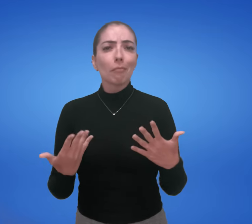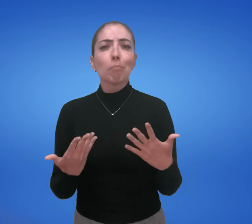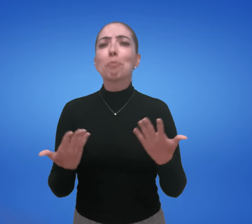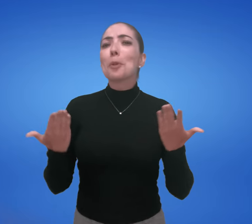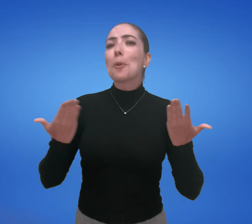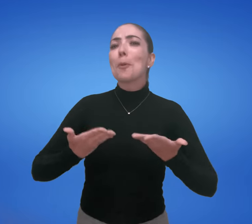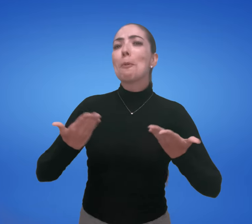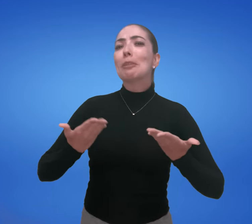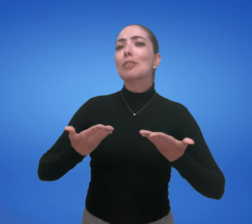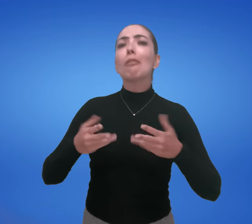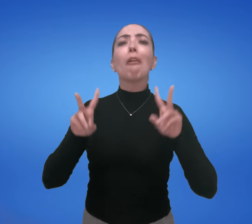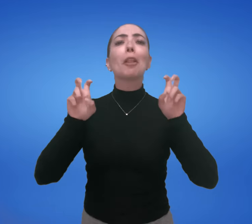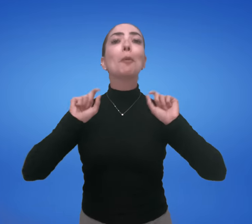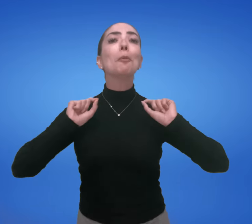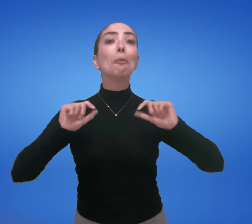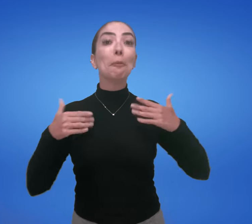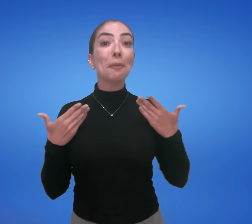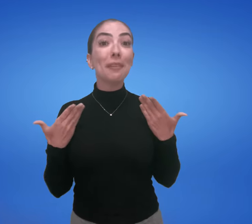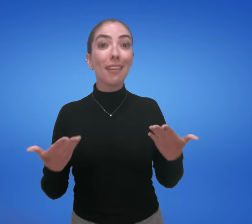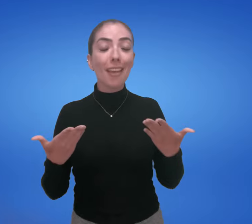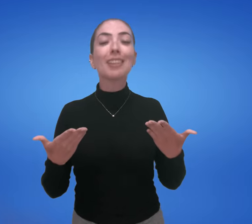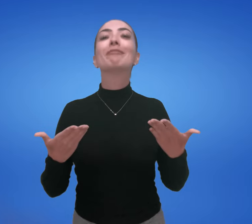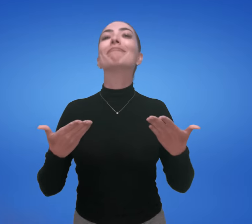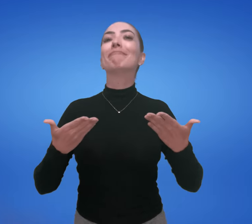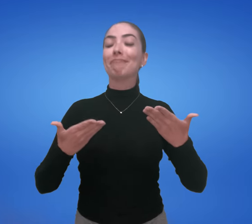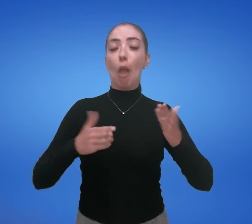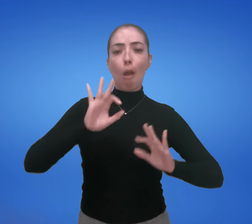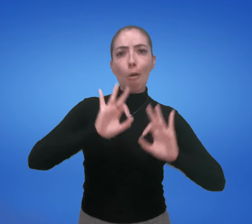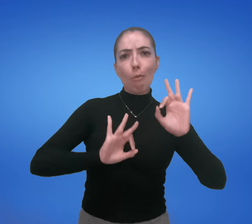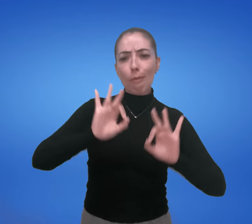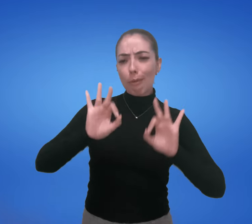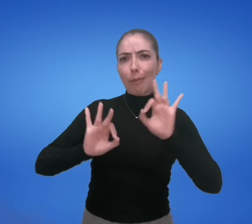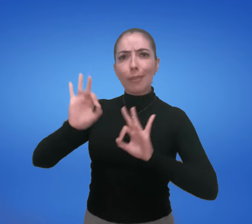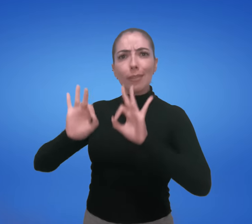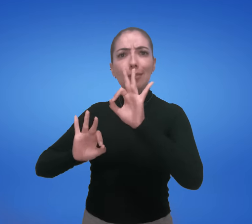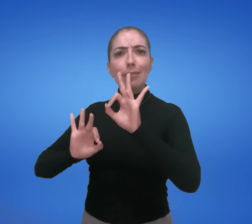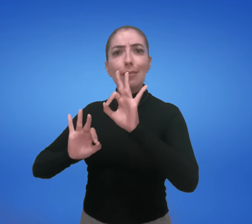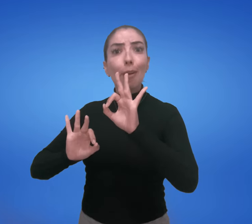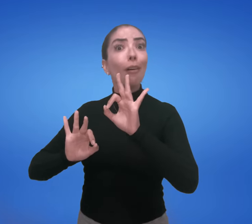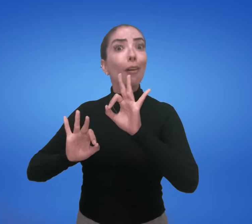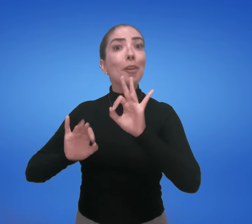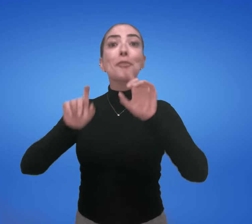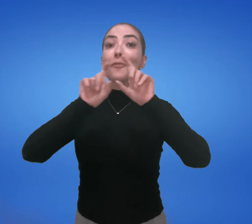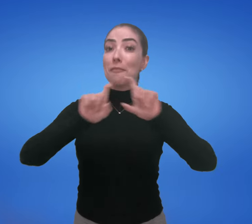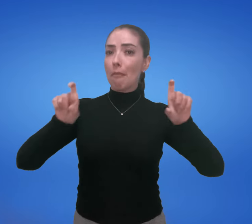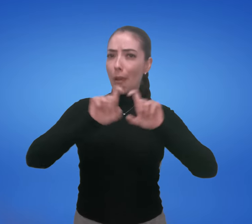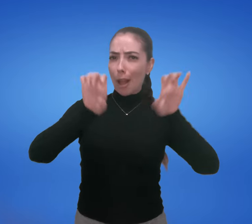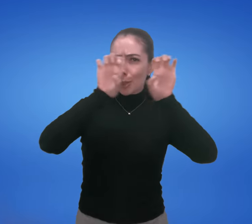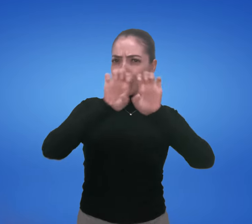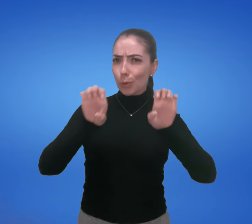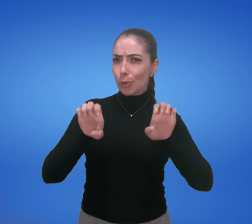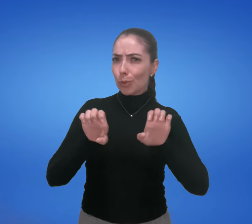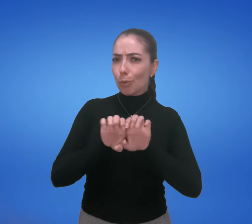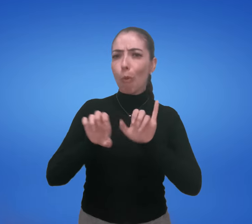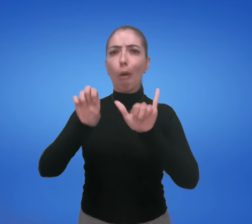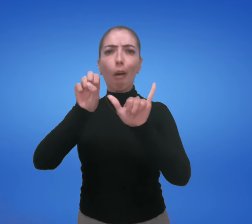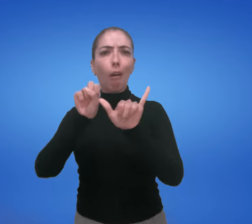hoje nós falaremos sobre a estrutura das frases em Libras,